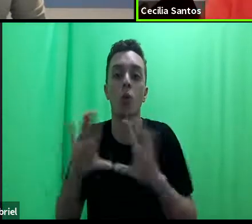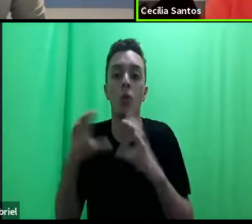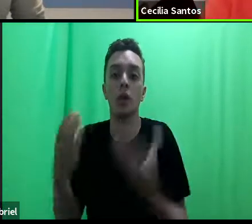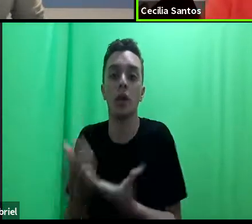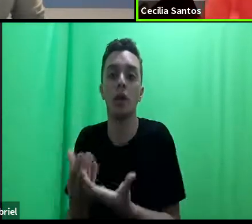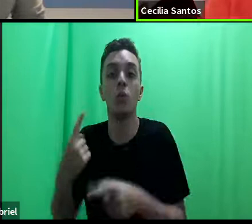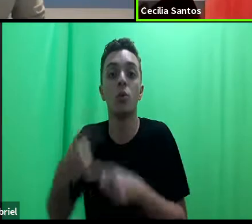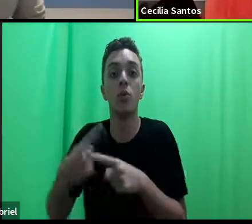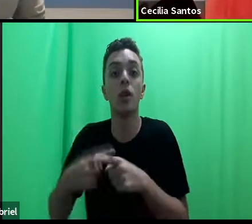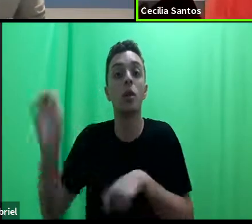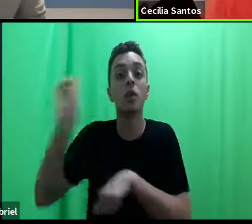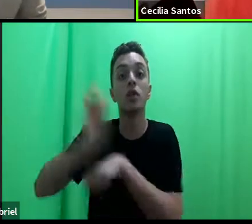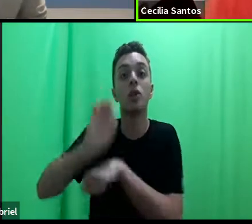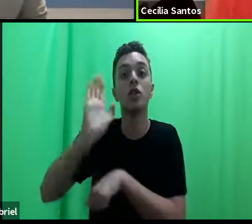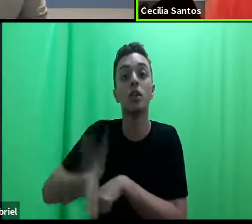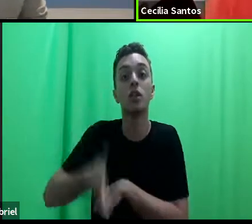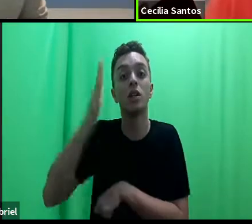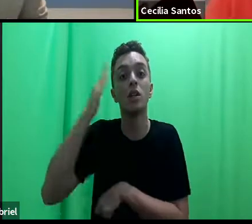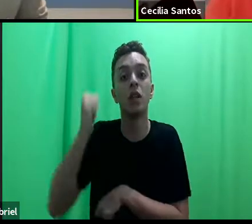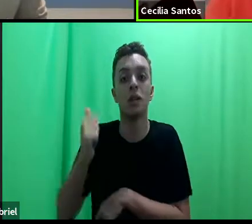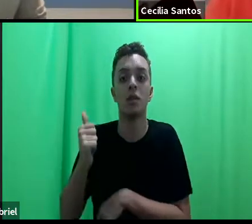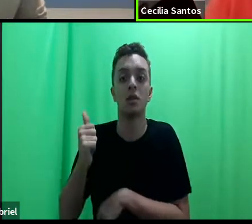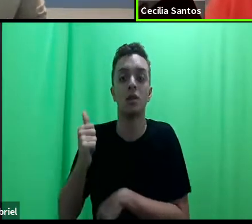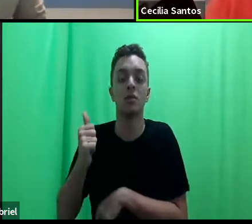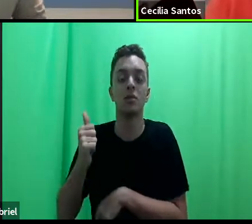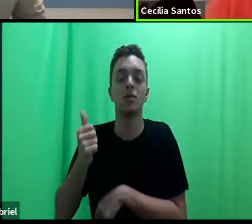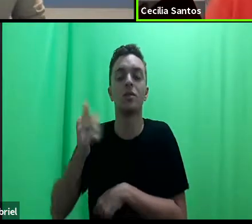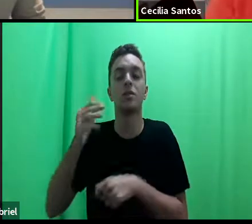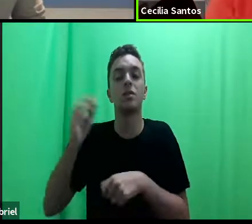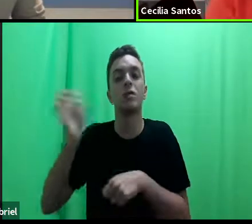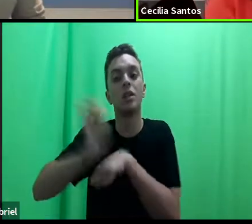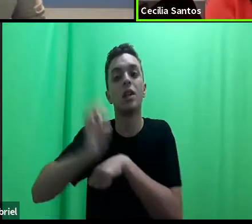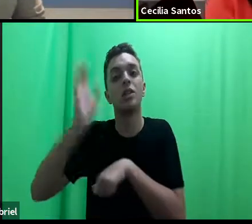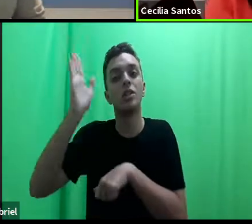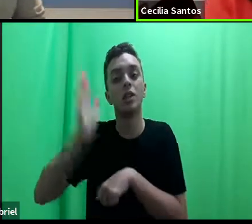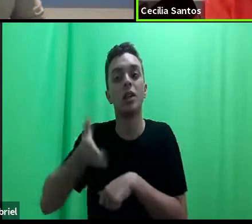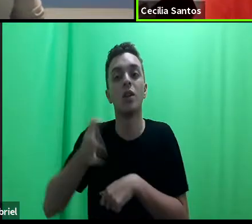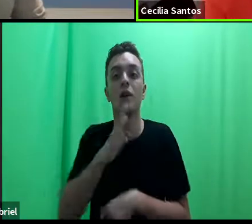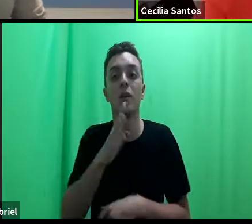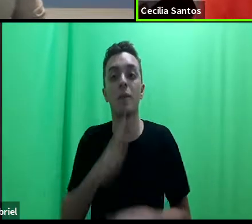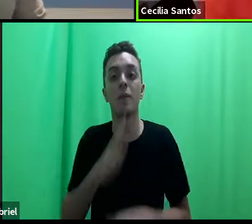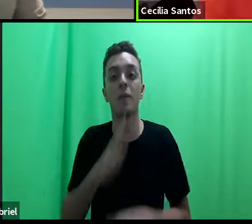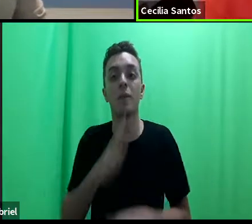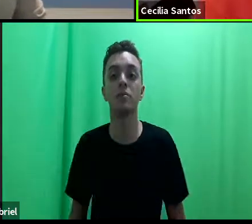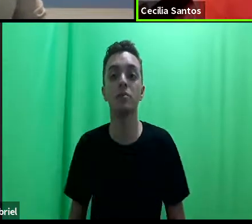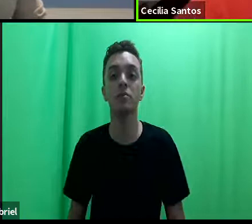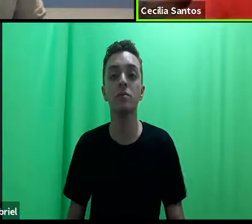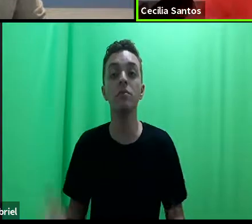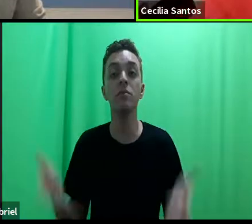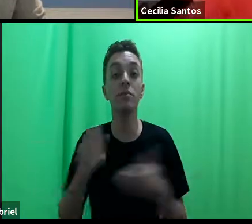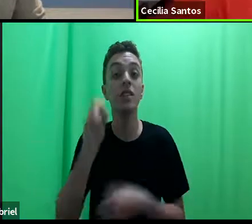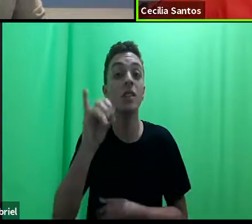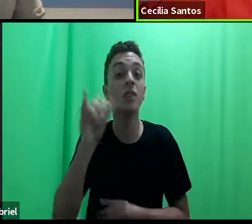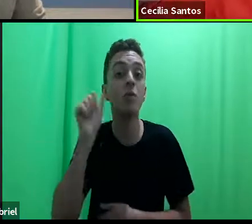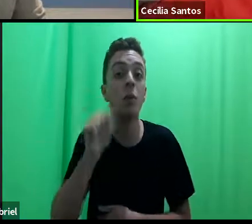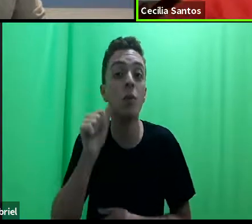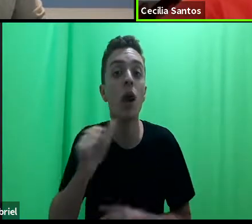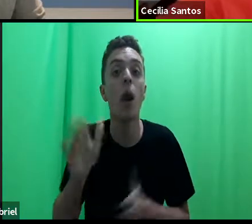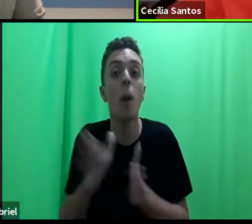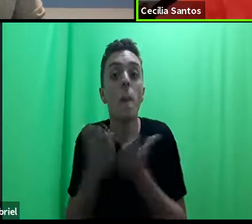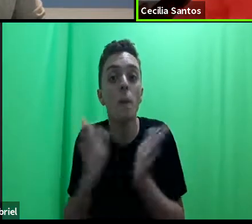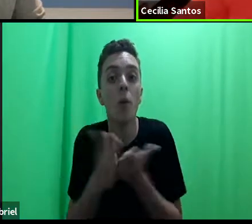porque o Estado já reconheceu esse território. Agora, também, se for uma mulher pobre na